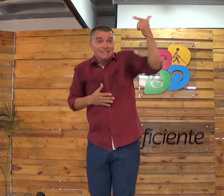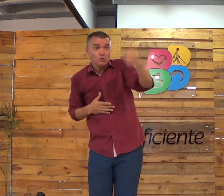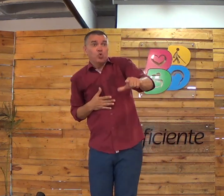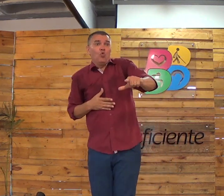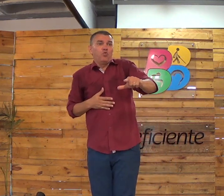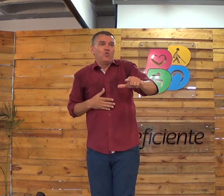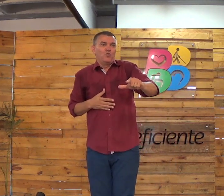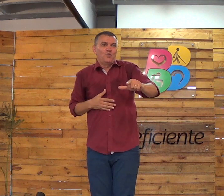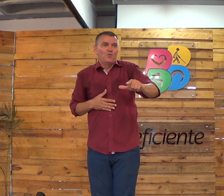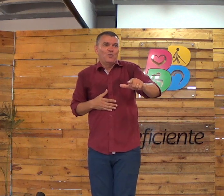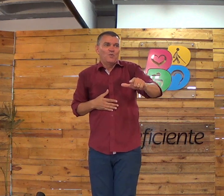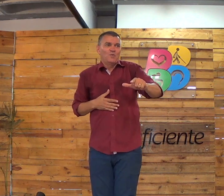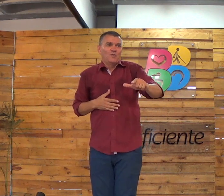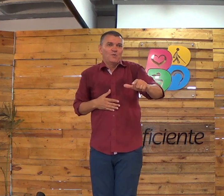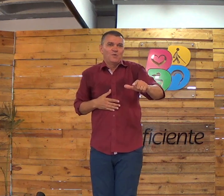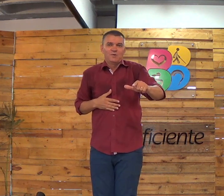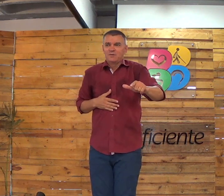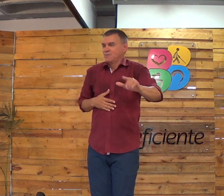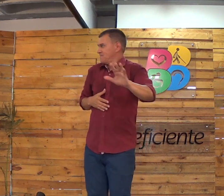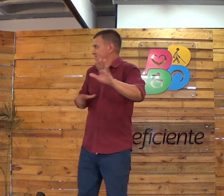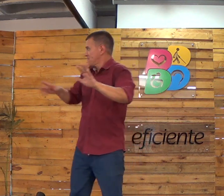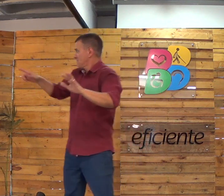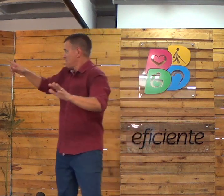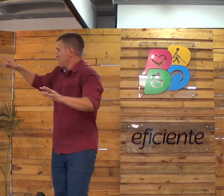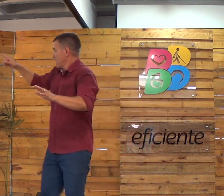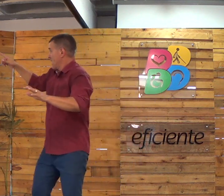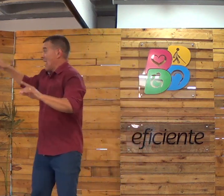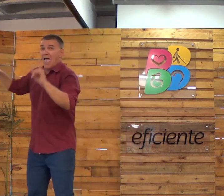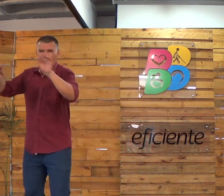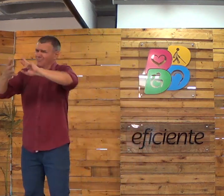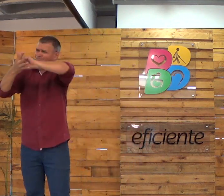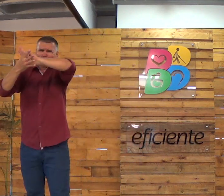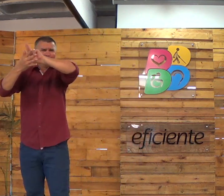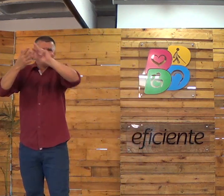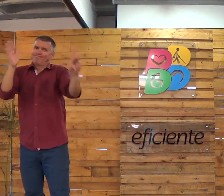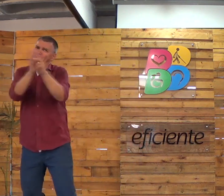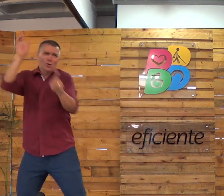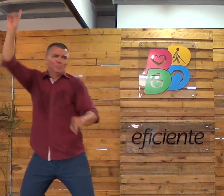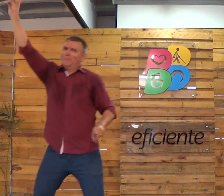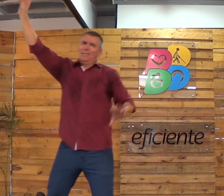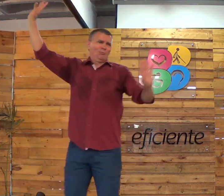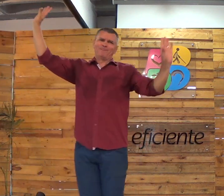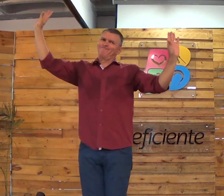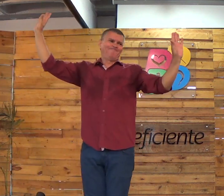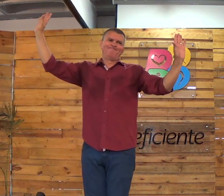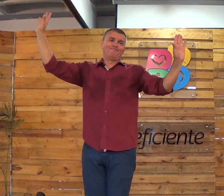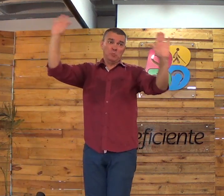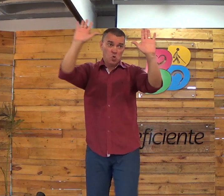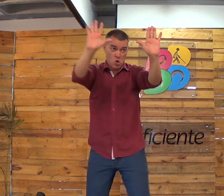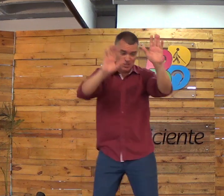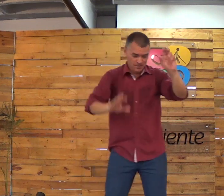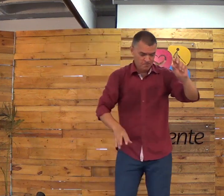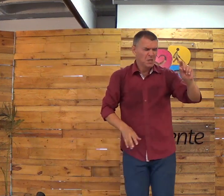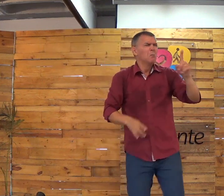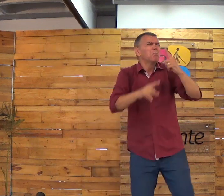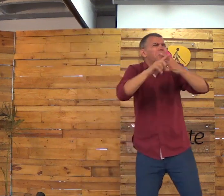Revestir é colocar a roupa na pessoa. Colocar de novo, né? São coisas que Deus vai fazer.